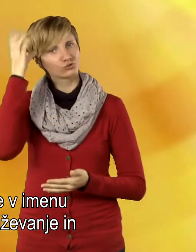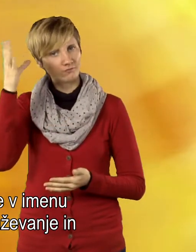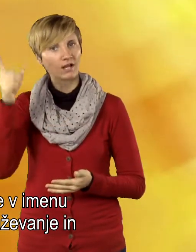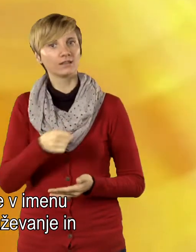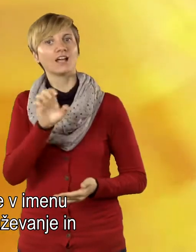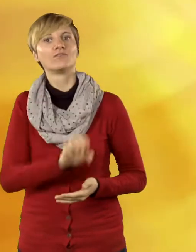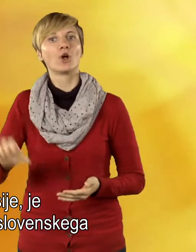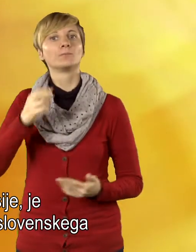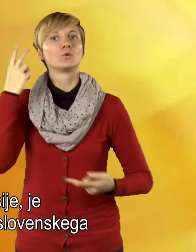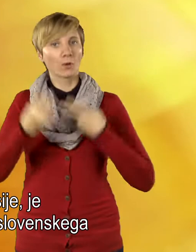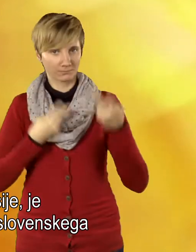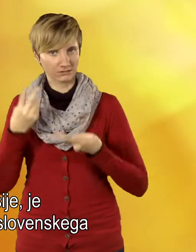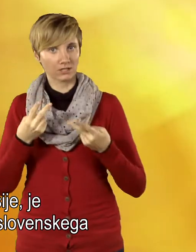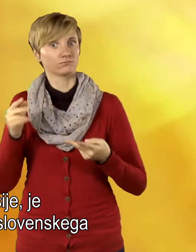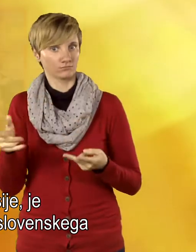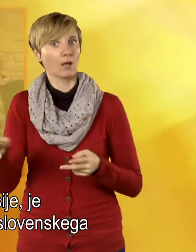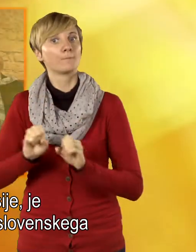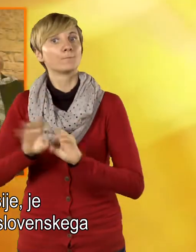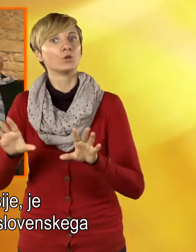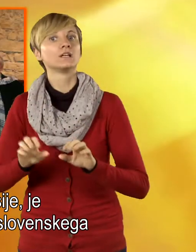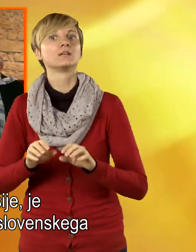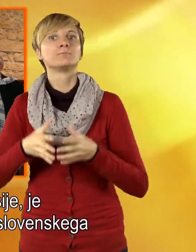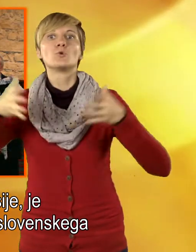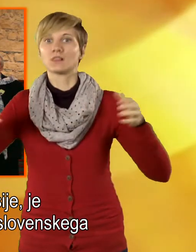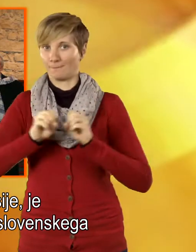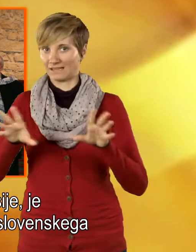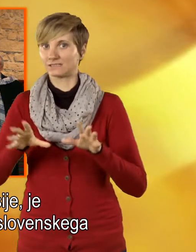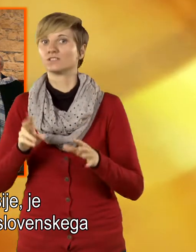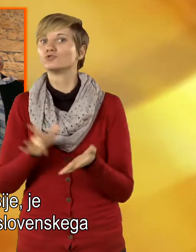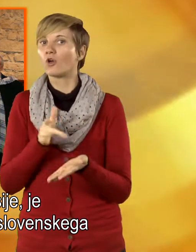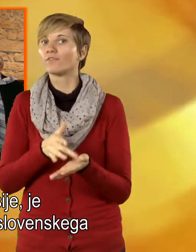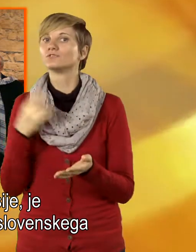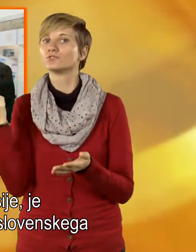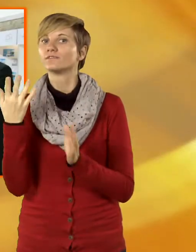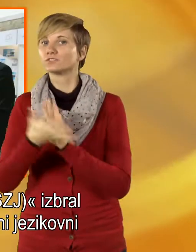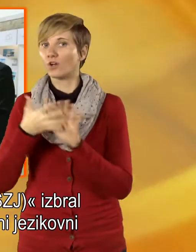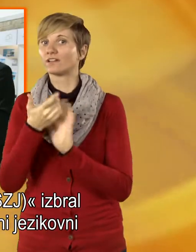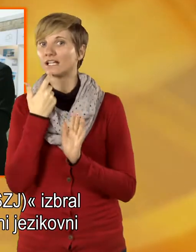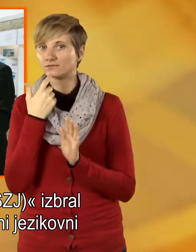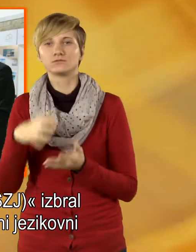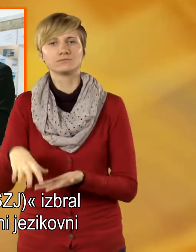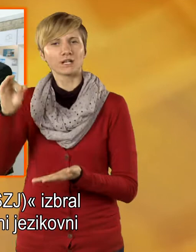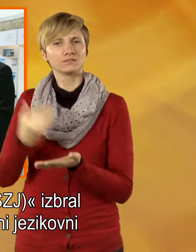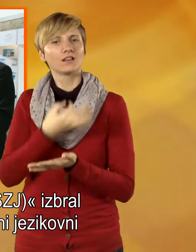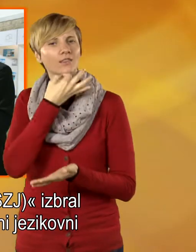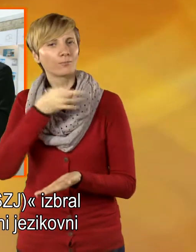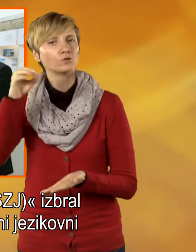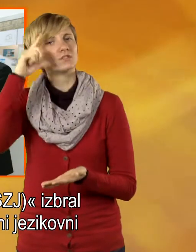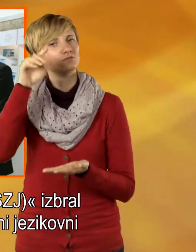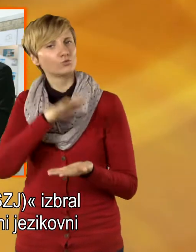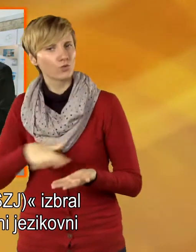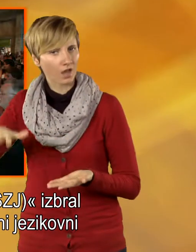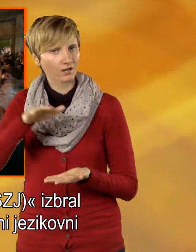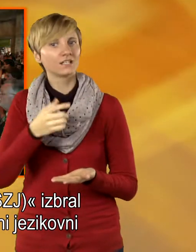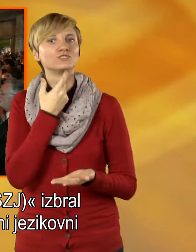komisije, je multimedijski slavar slovenskega znakovnega jezika izbral za najboljši nacionalni jezikovni projekt zadnjega